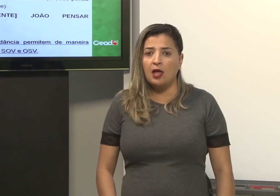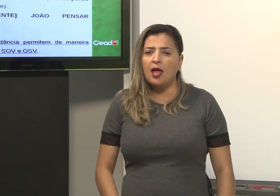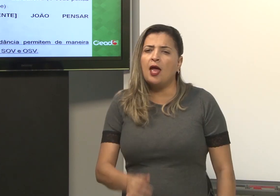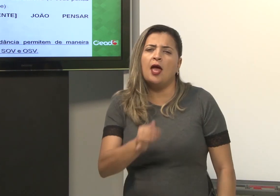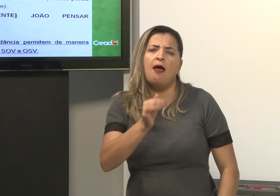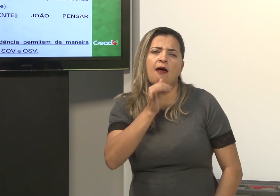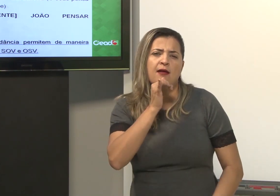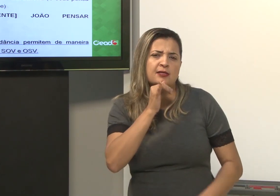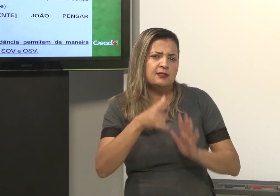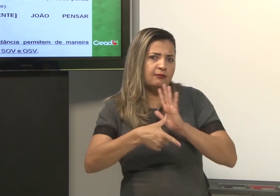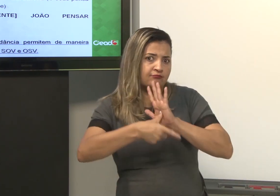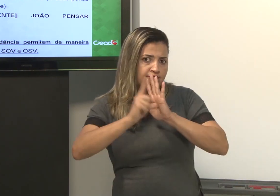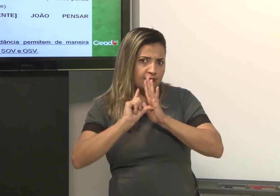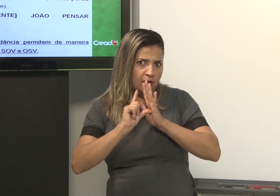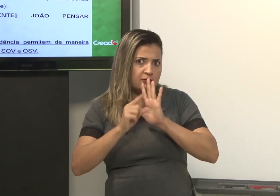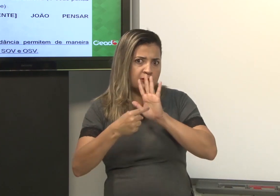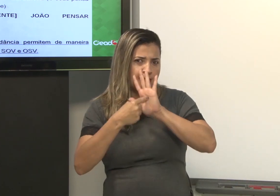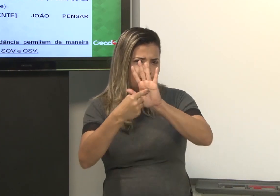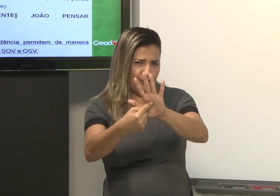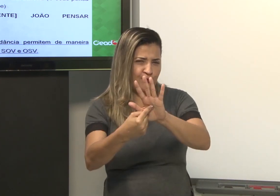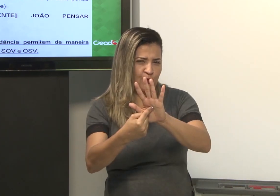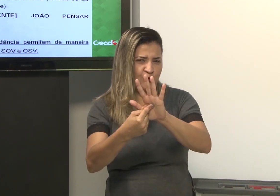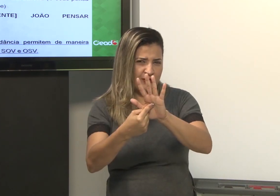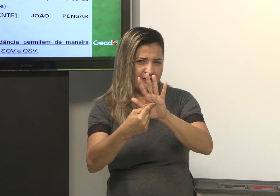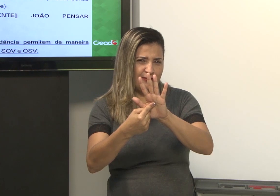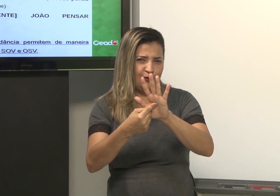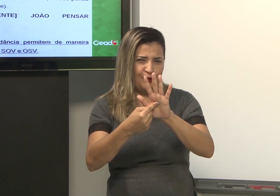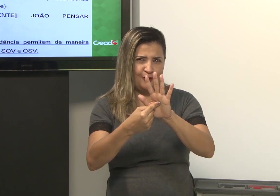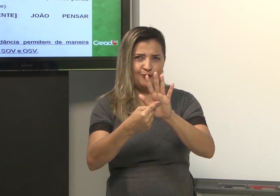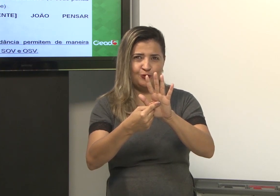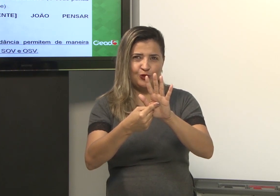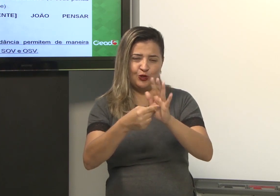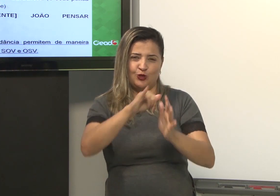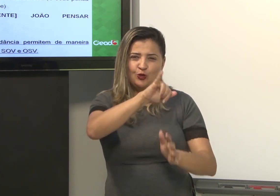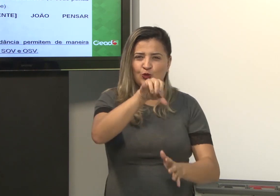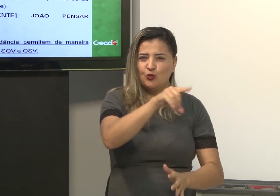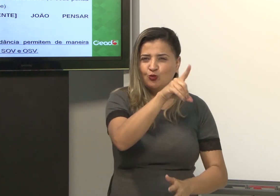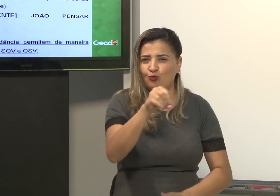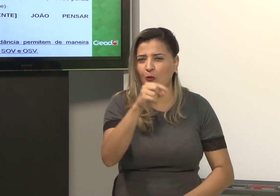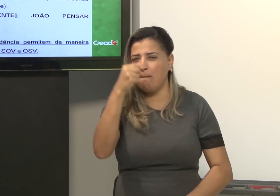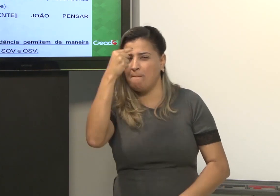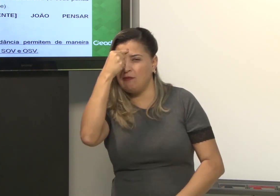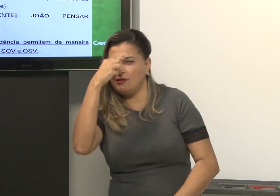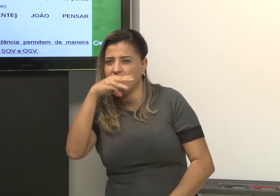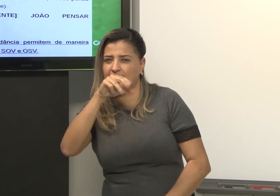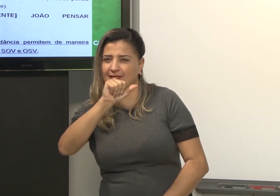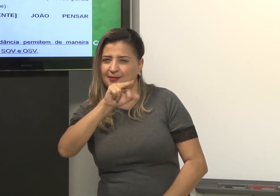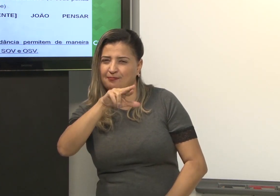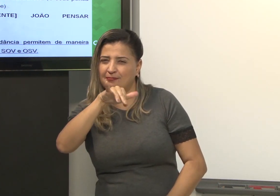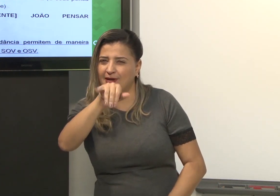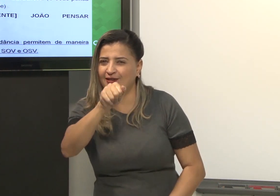Um exemplo anterior que eu já mostrei. João, pensa. Maria é inteligente.